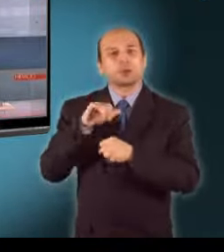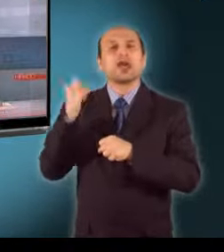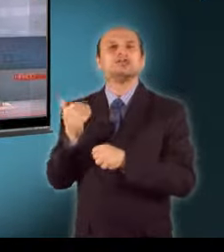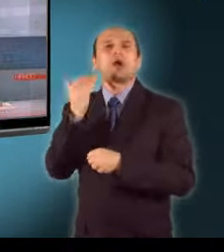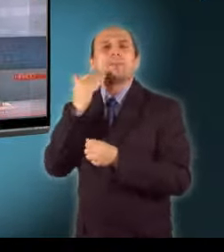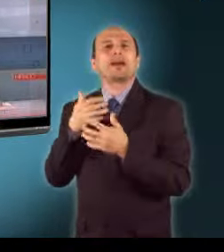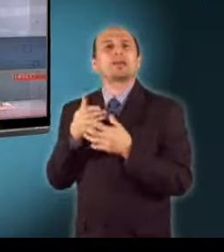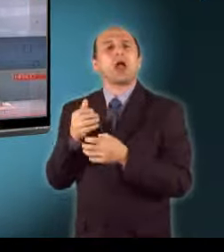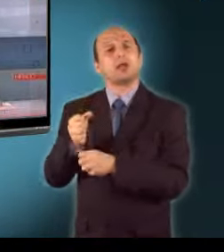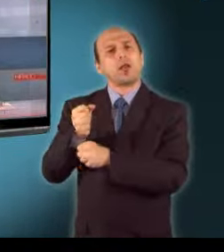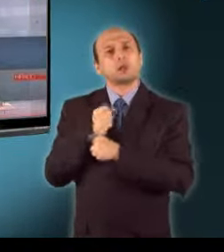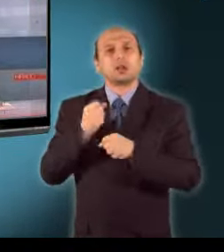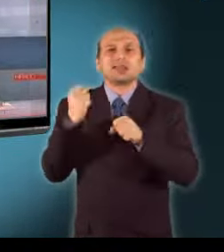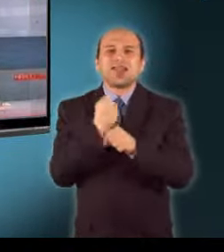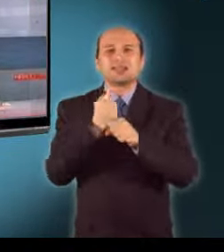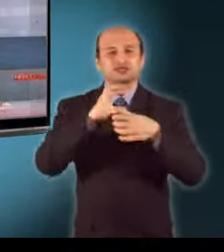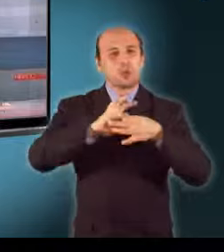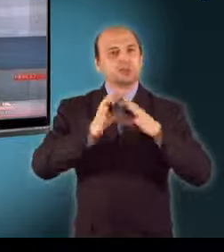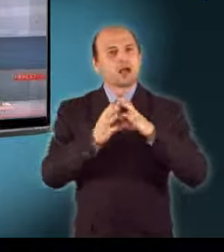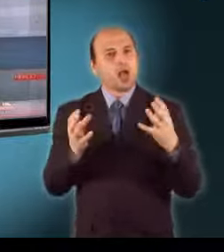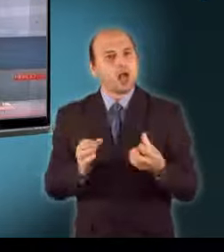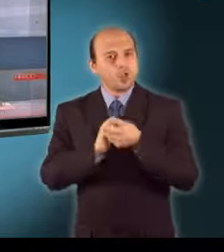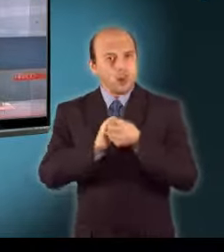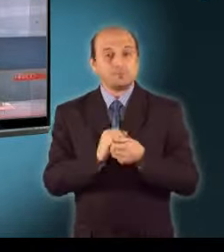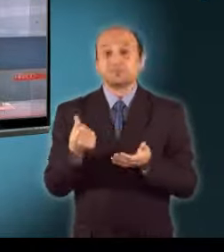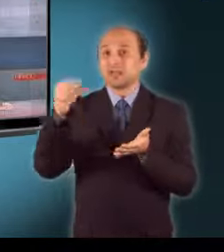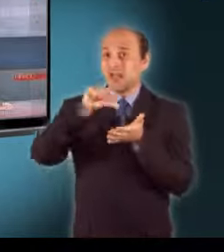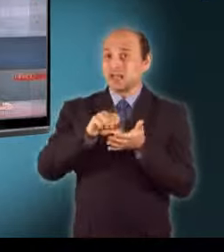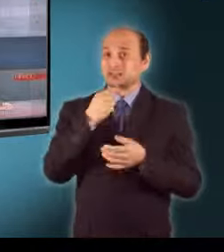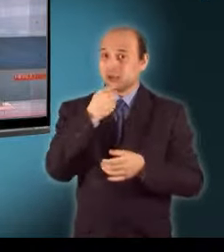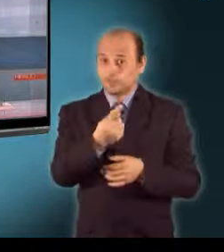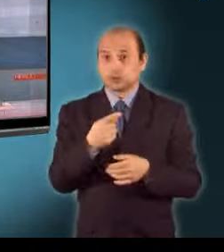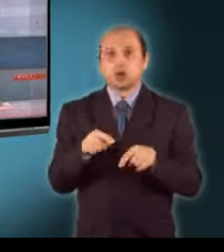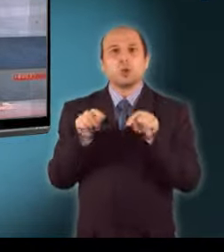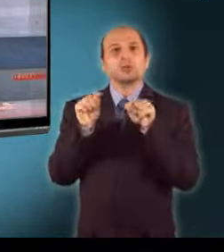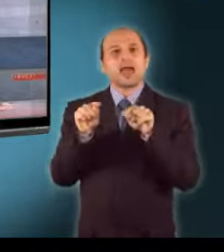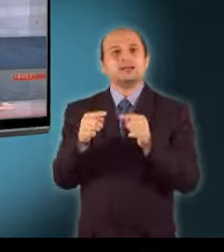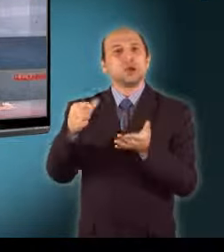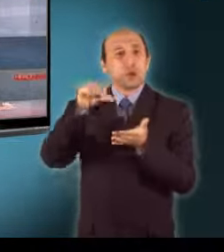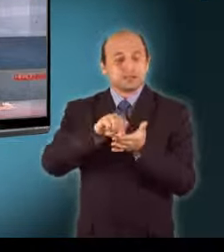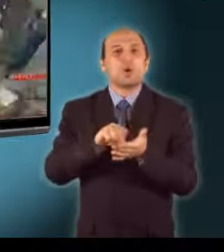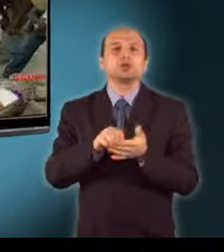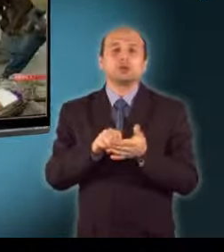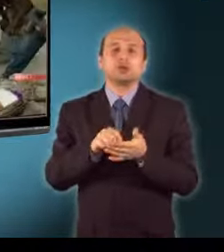tevékenységét hangolja össze. Az ENSZ szerint így jóval hatékonyabb lesz mostantól a segítségnyújtás.